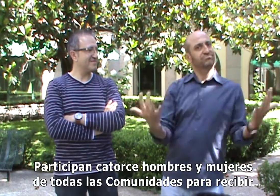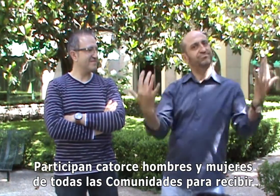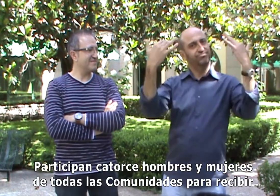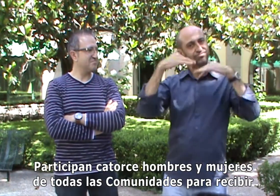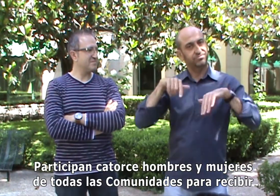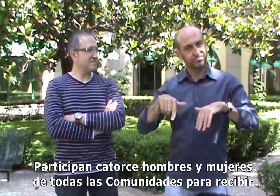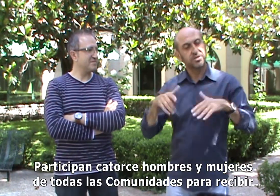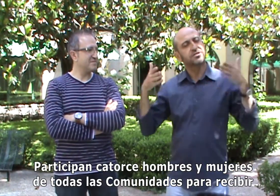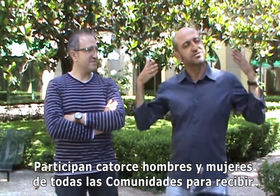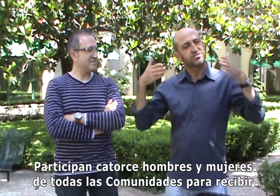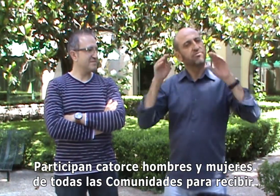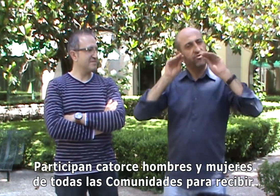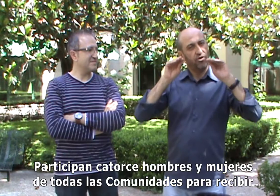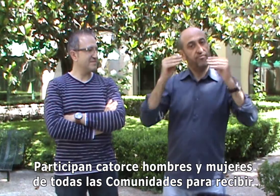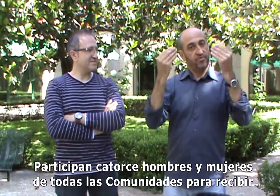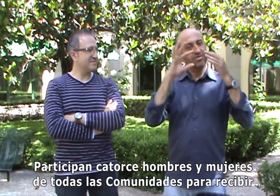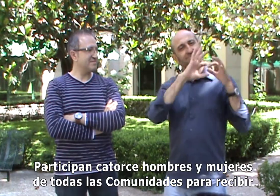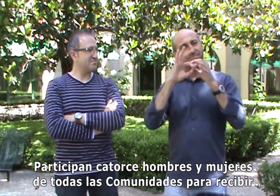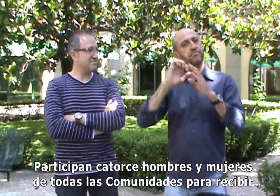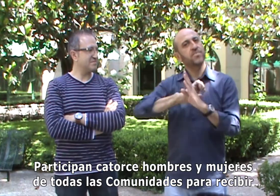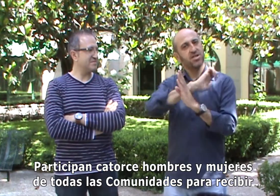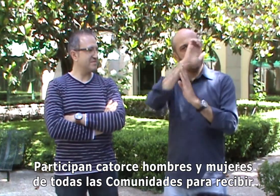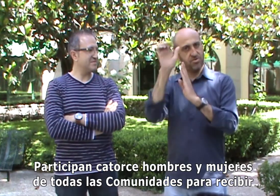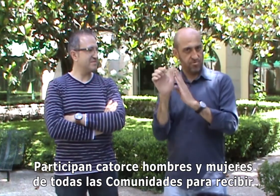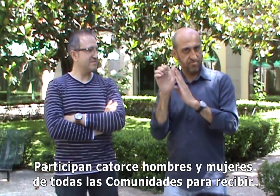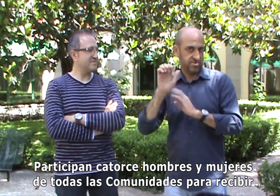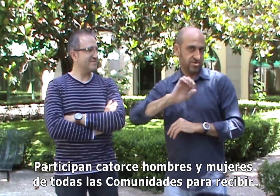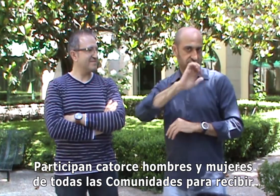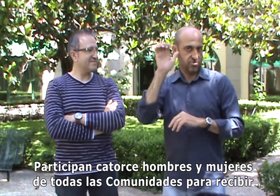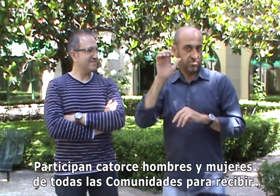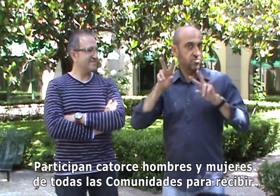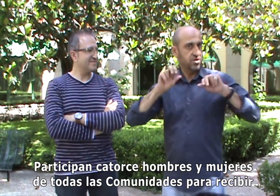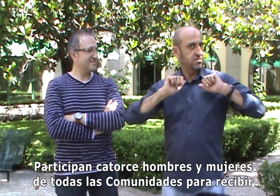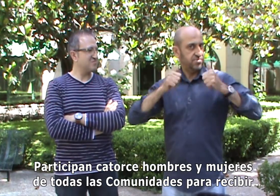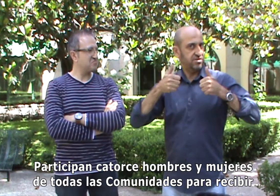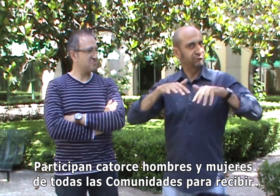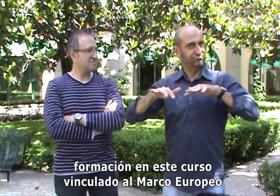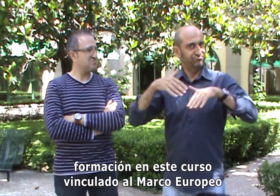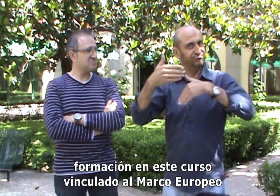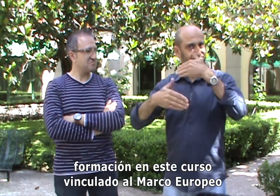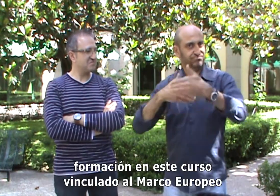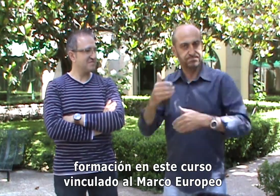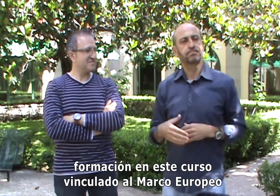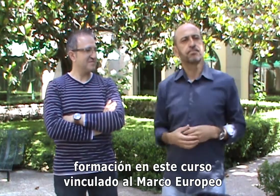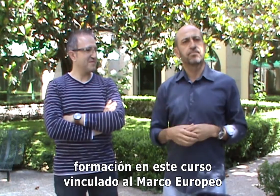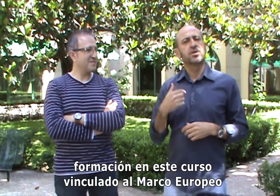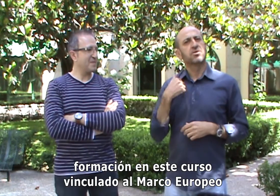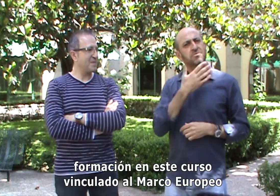Participan 14 hombres y mujeres de todas las comunidades para recibir formación en este curso vinculado al marco